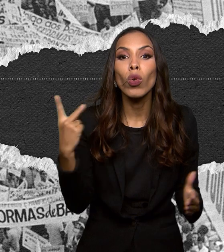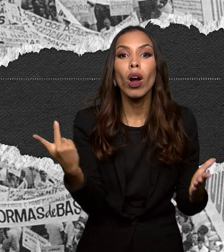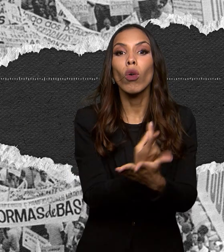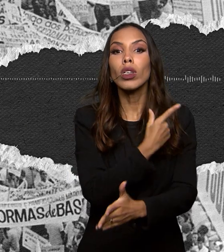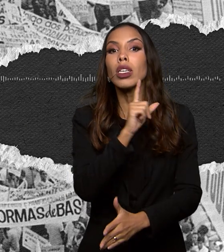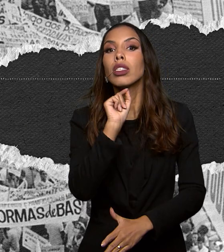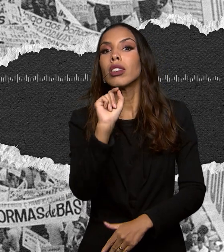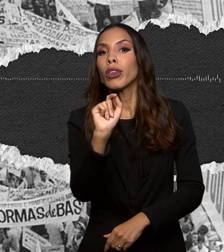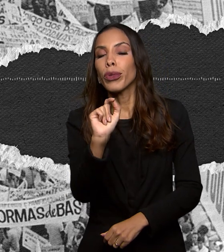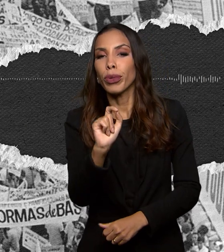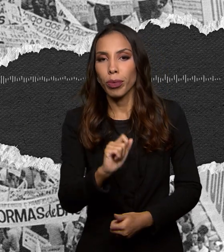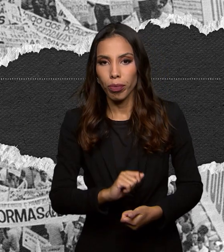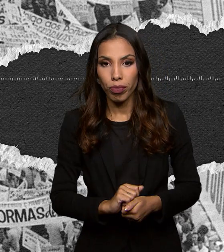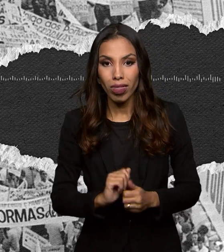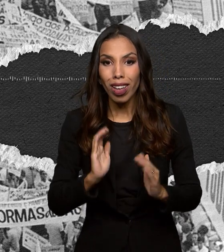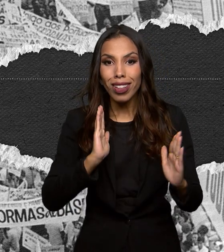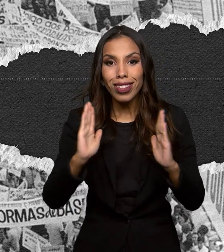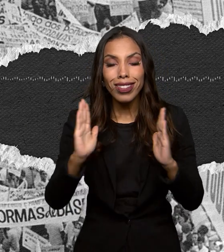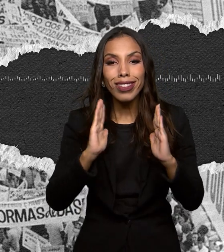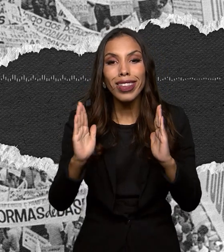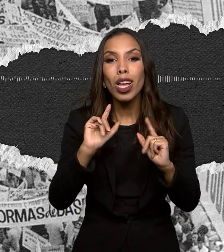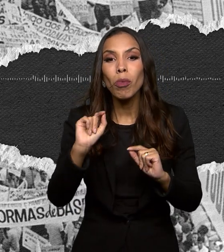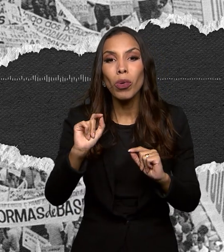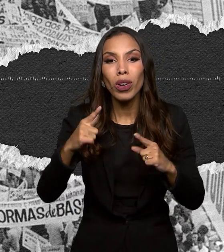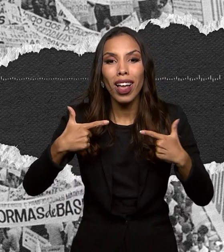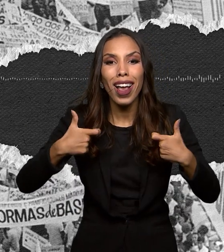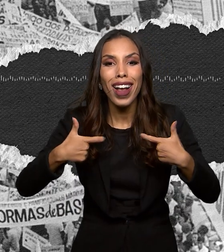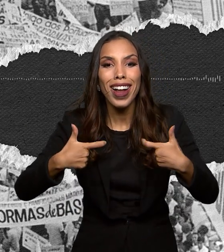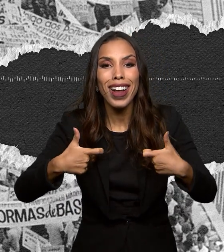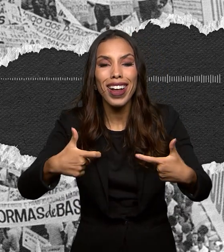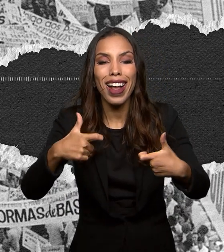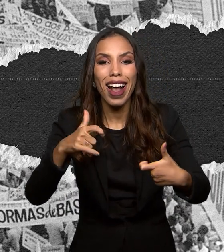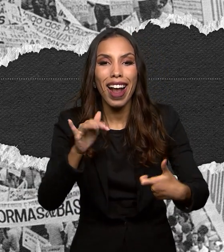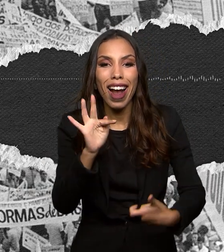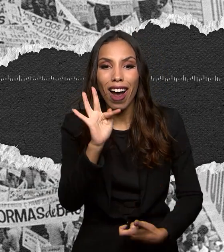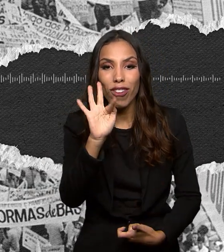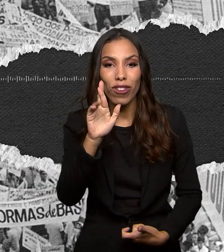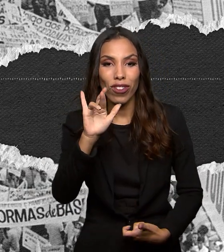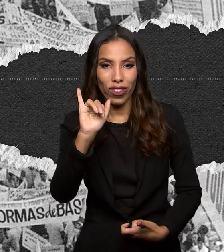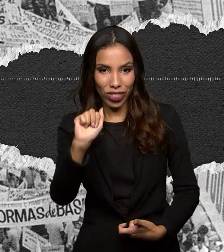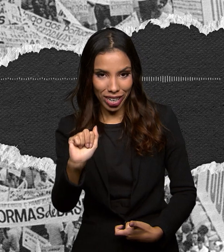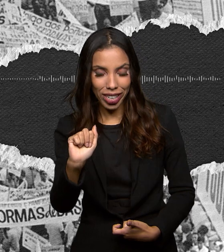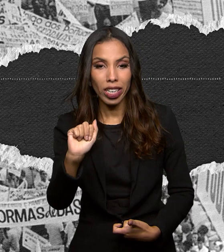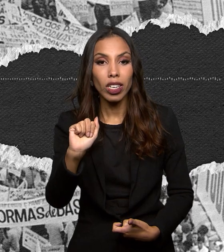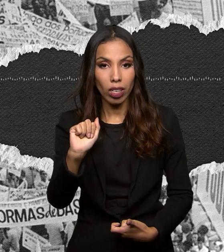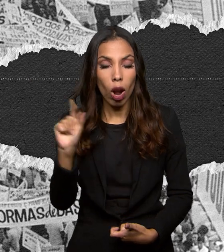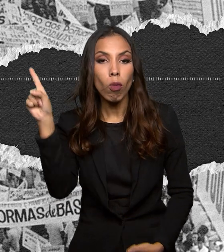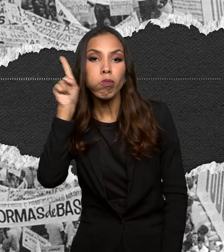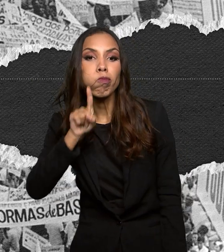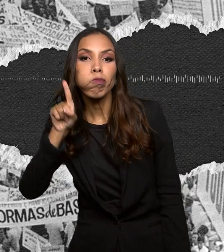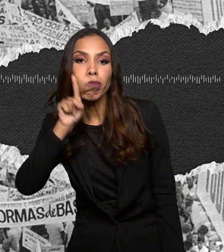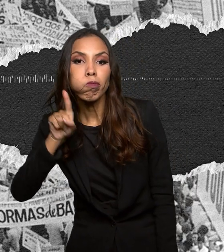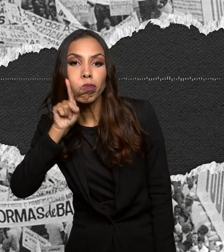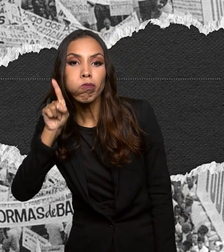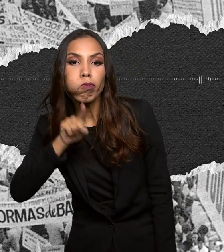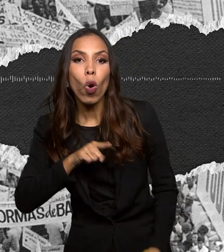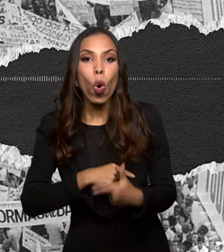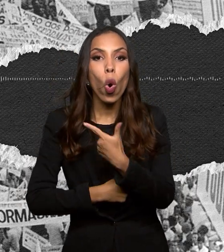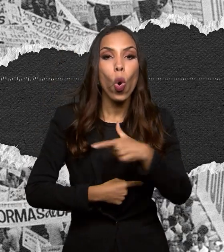Eram tempos de guerra fria. O mundo estava dividido em dois. De um lado os Estados Unidos. Do outro a extinta